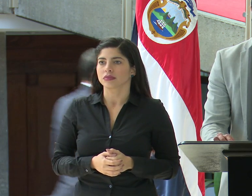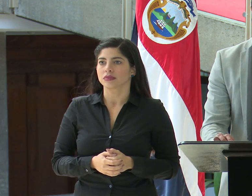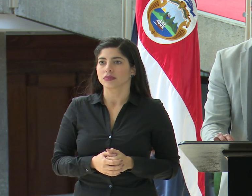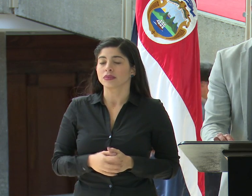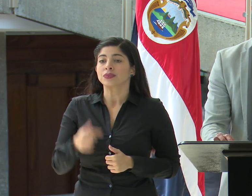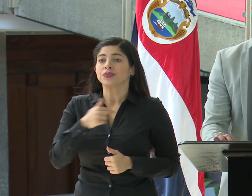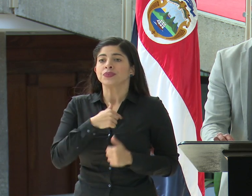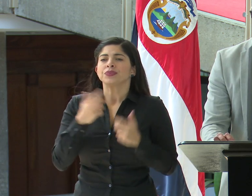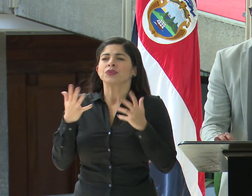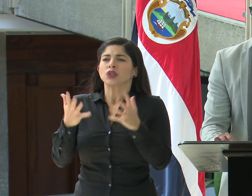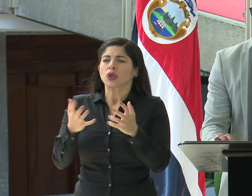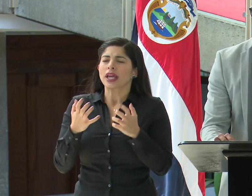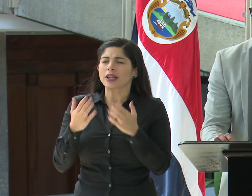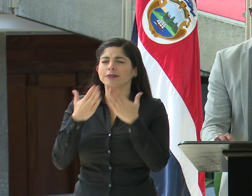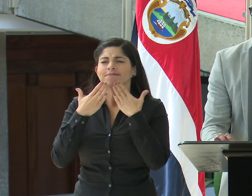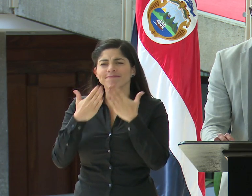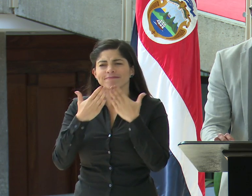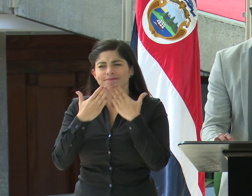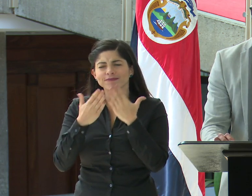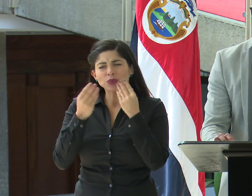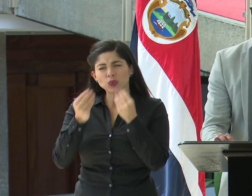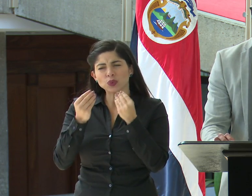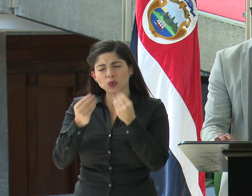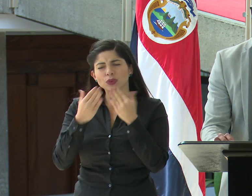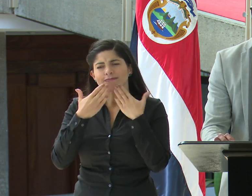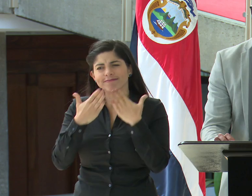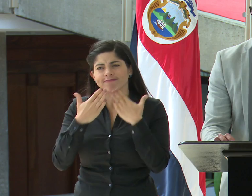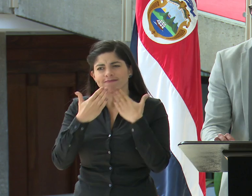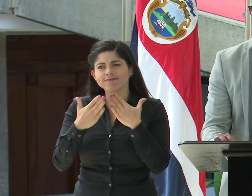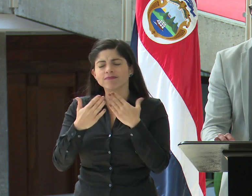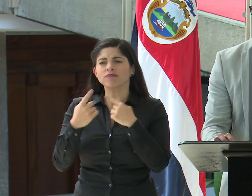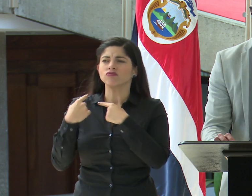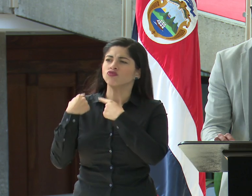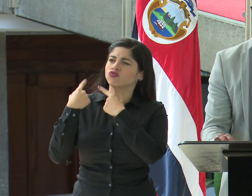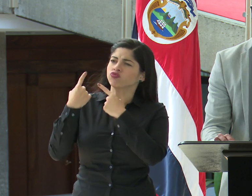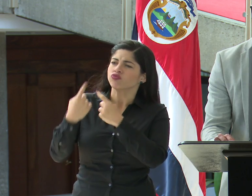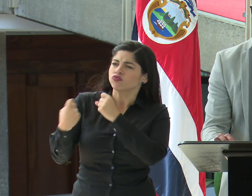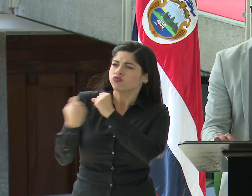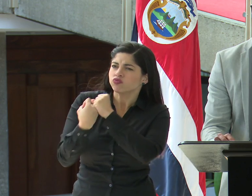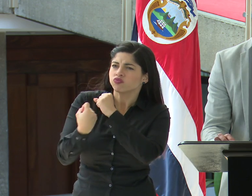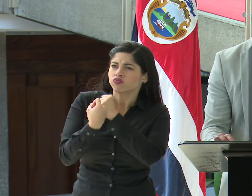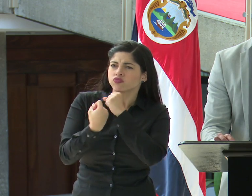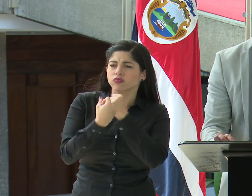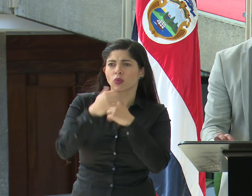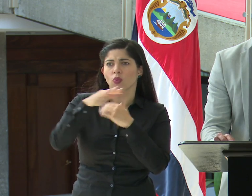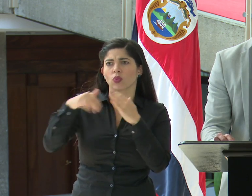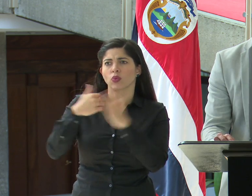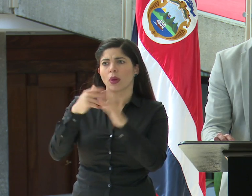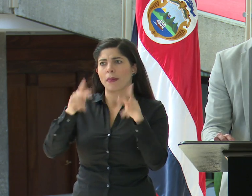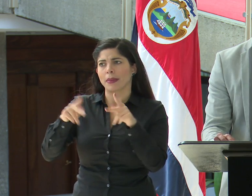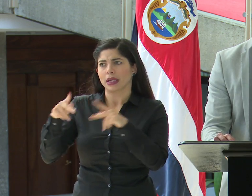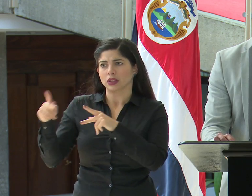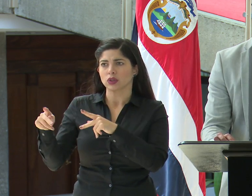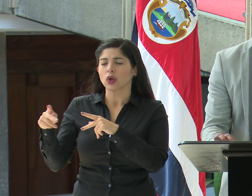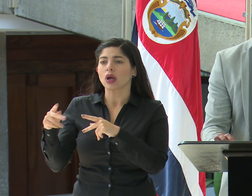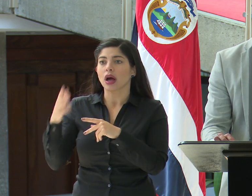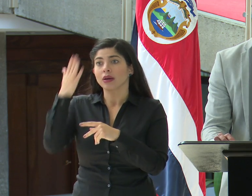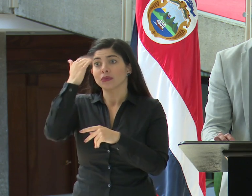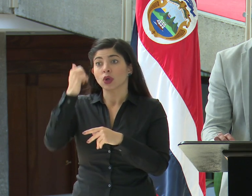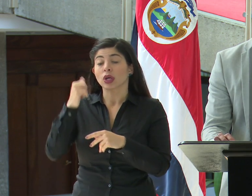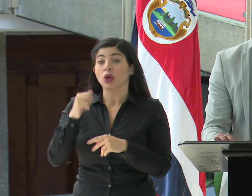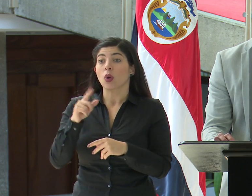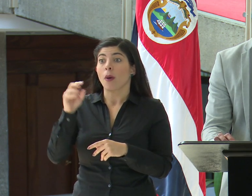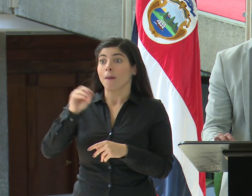Y quiero agradecer mucho el apoyo que hemos recibido de la población en el sentido de que están un